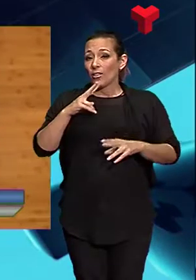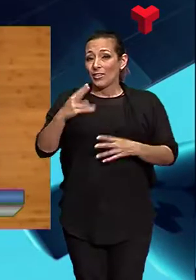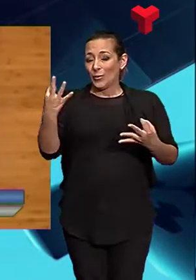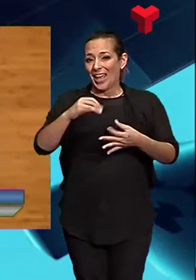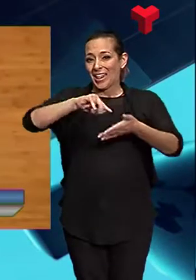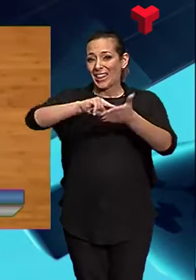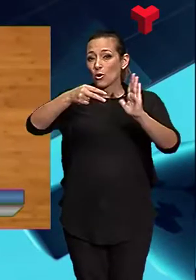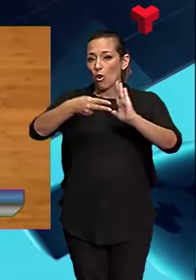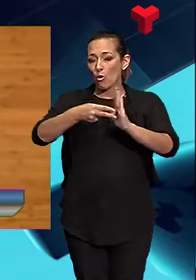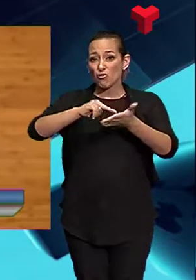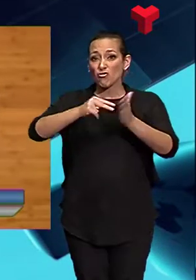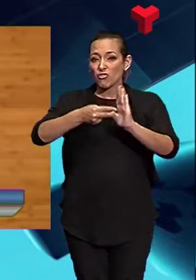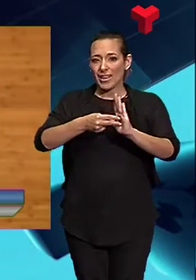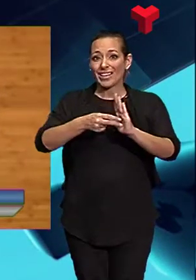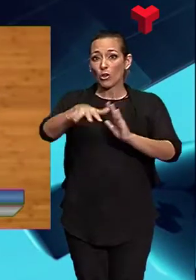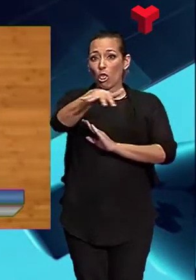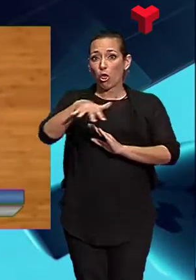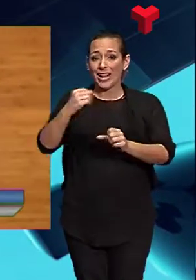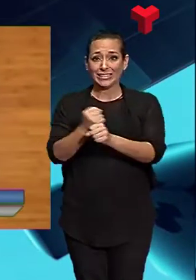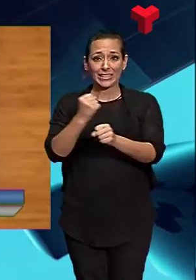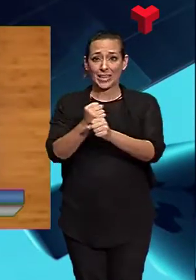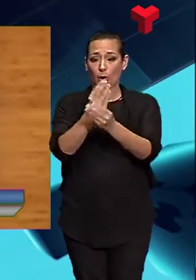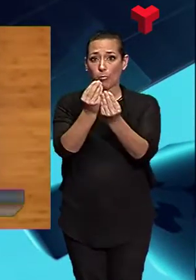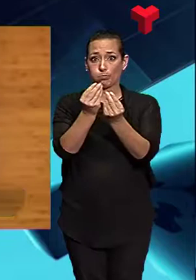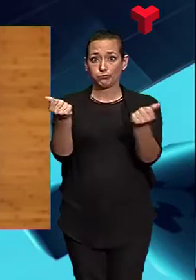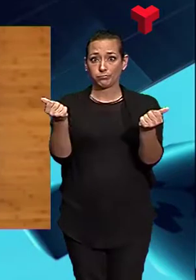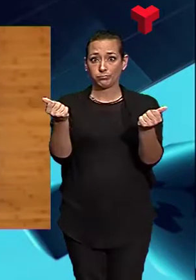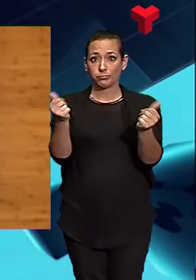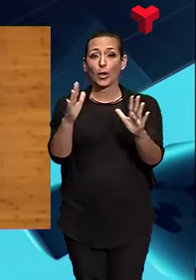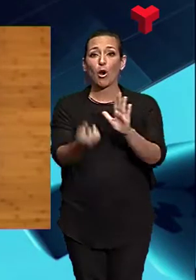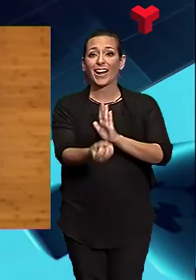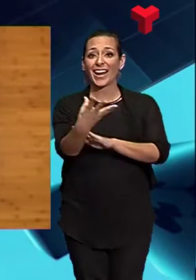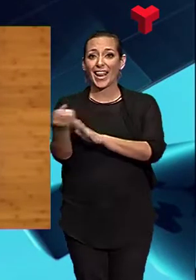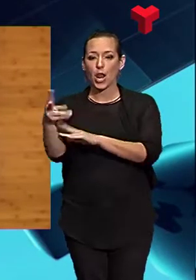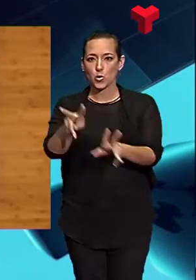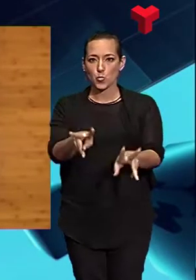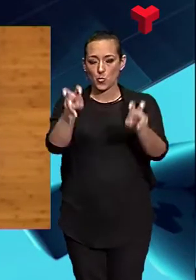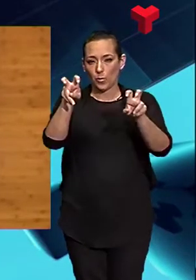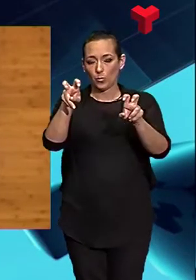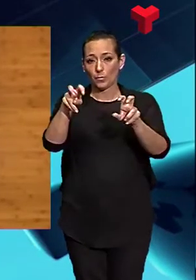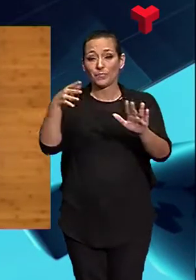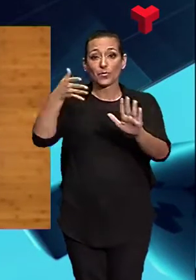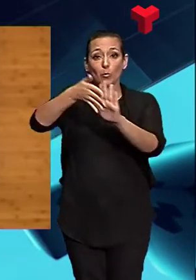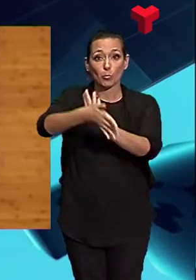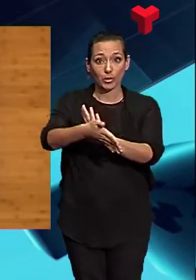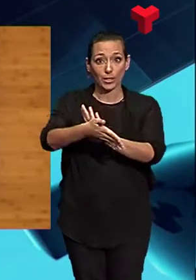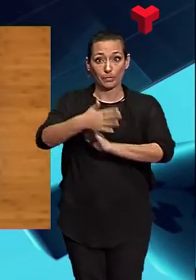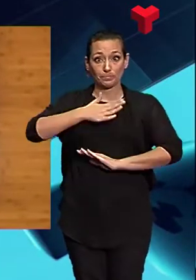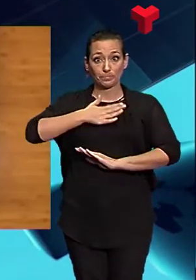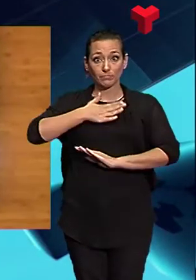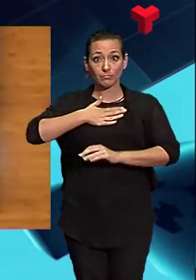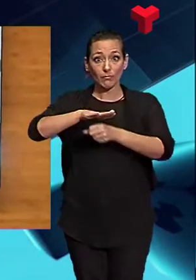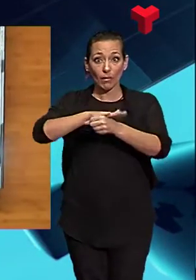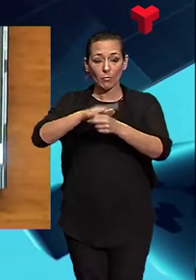molts llocs de treball, que són llocs de treball del segle XX, però en crearan de nous. I per tant, nosaltres, des del sector públic